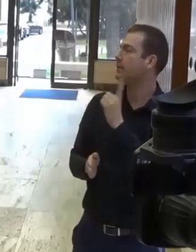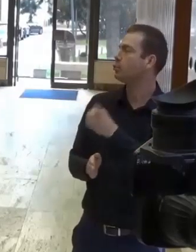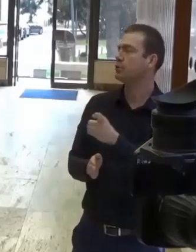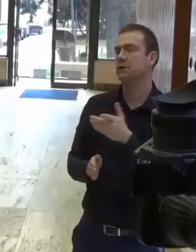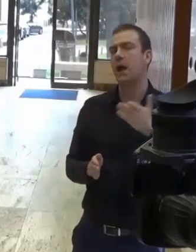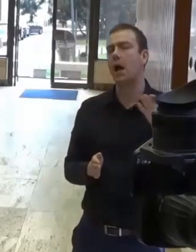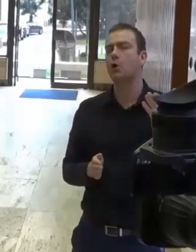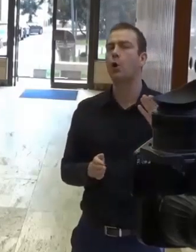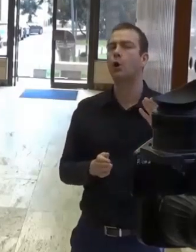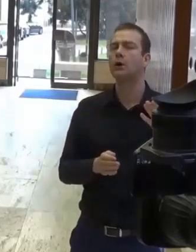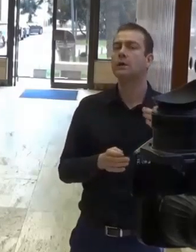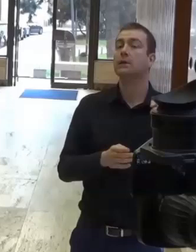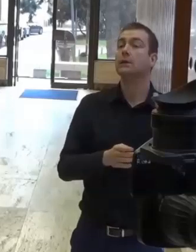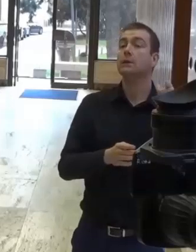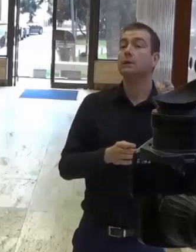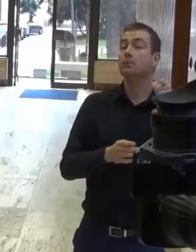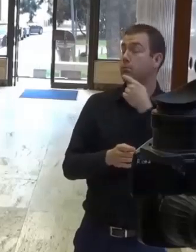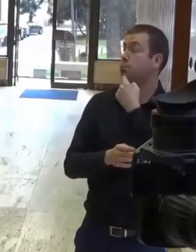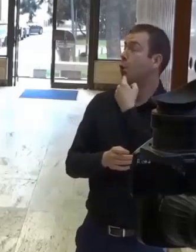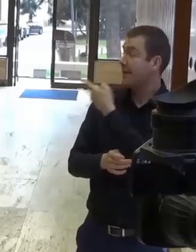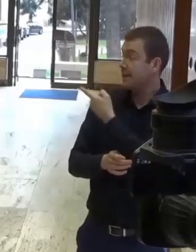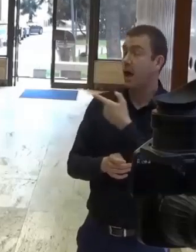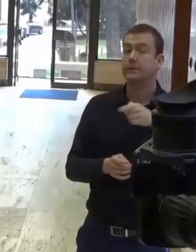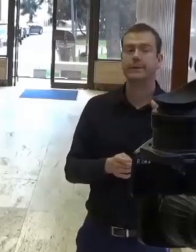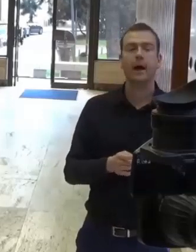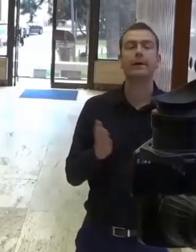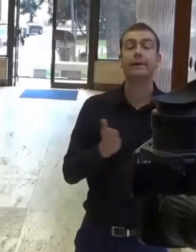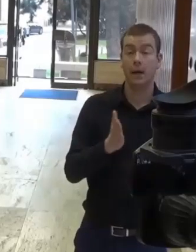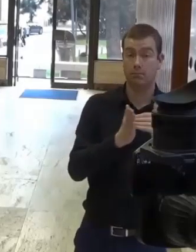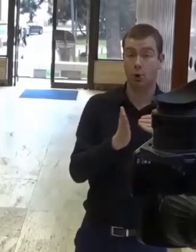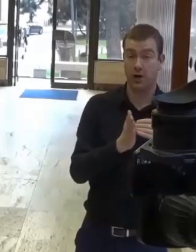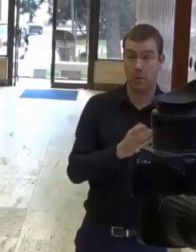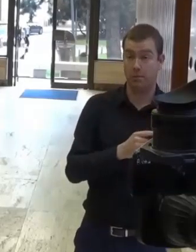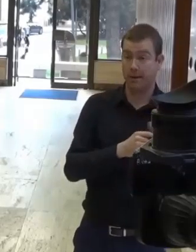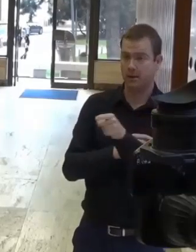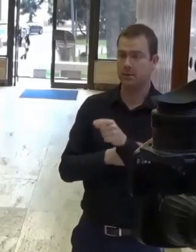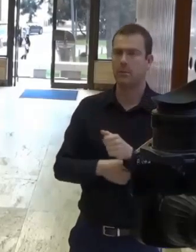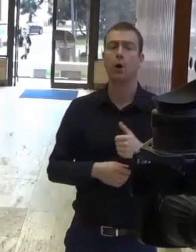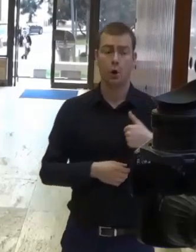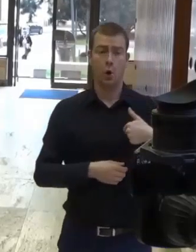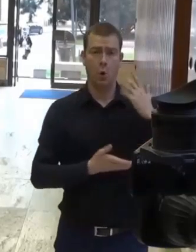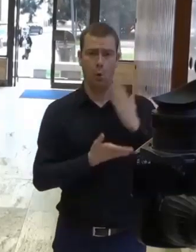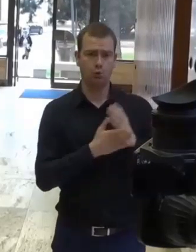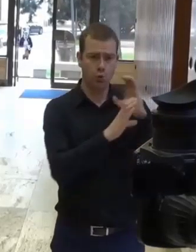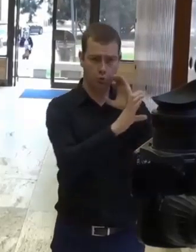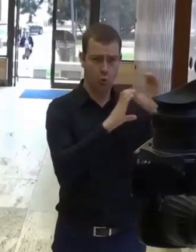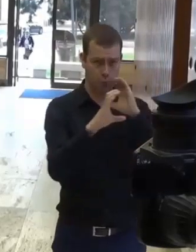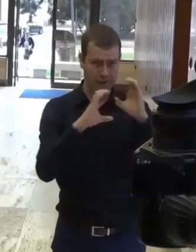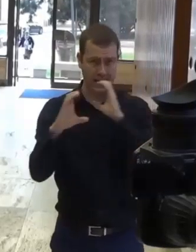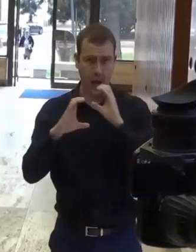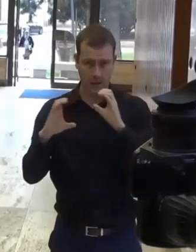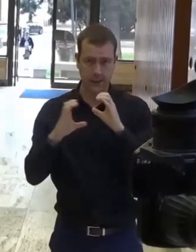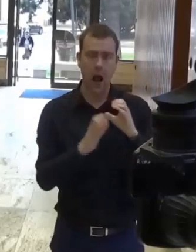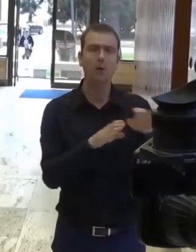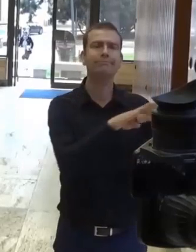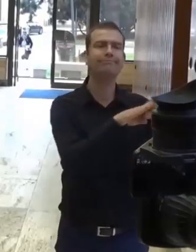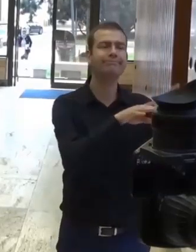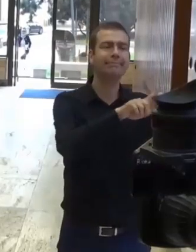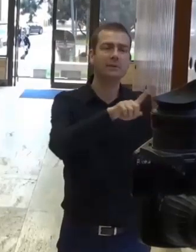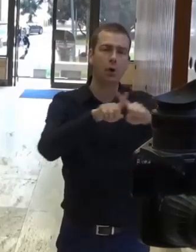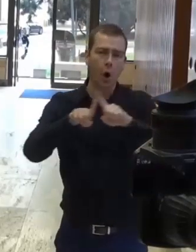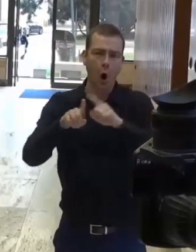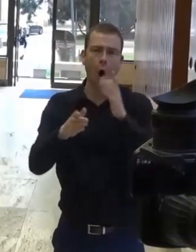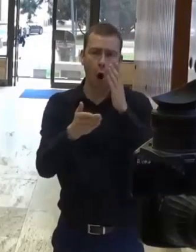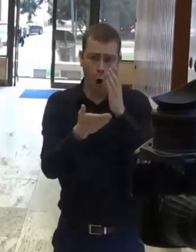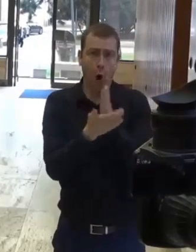Už prebehla komunikácia so všetkými rezortami, ktoré si musia spraviť audit vyhlásených